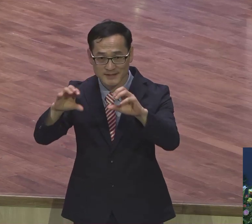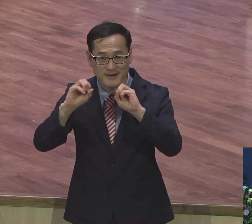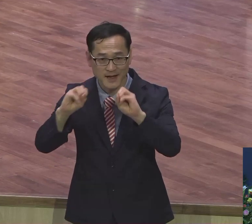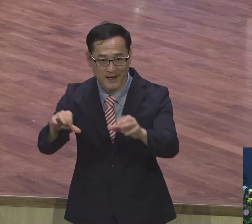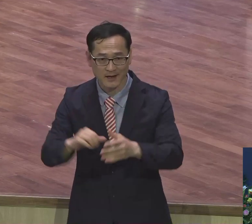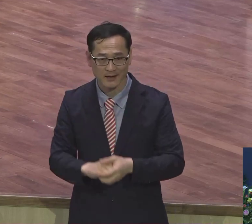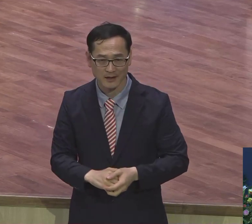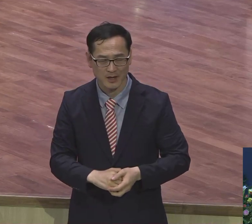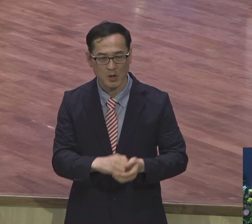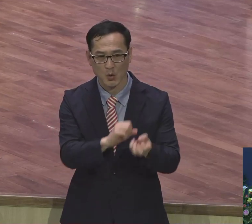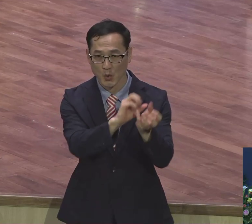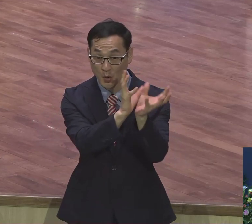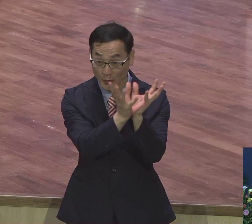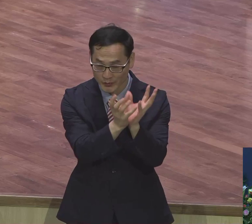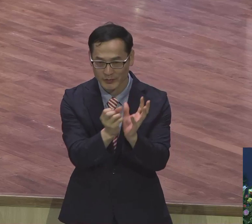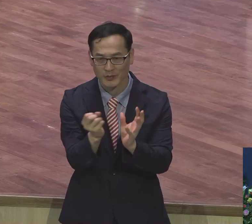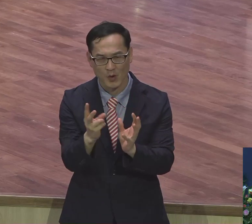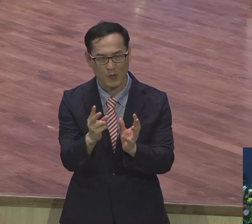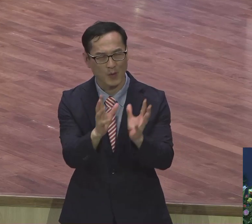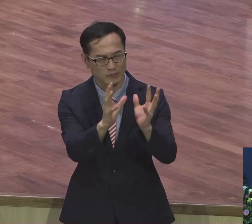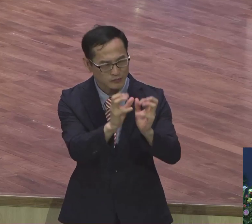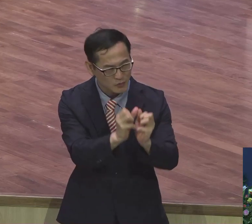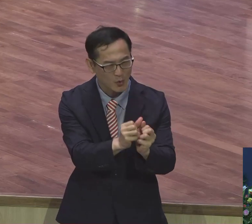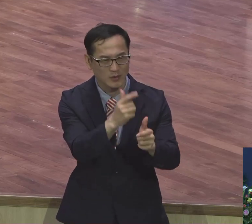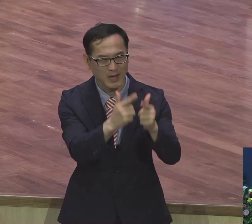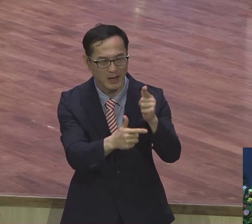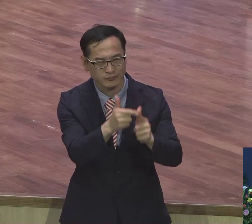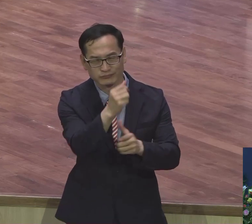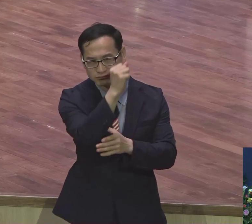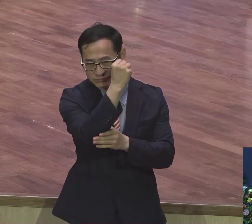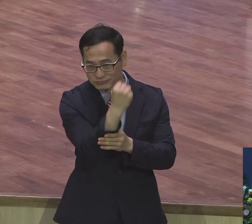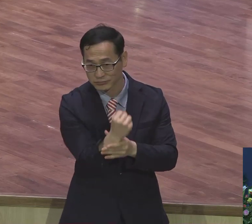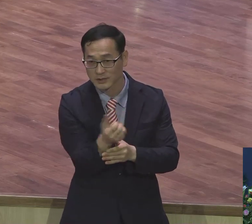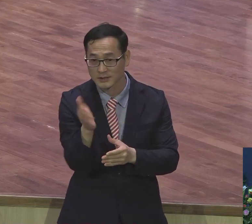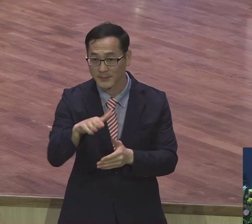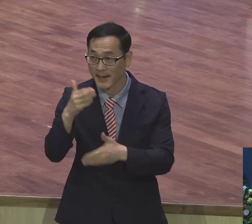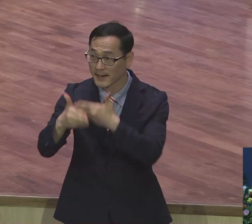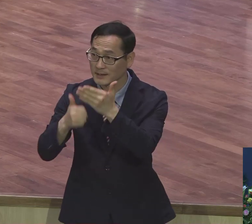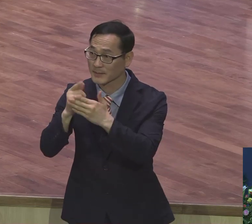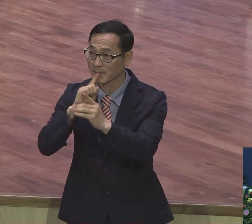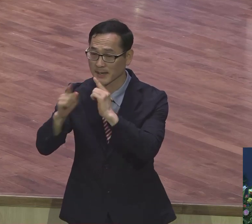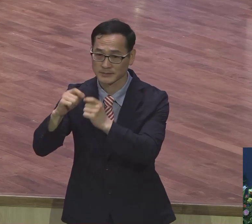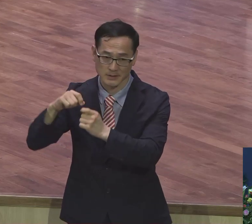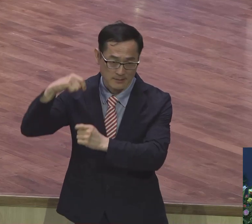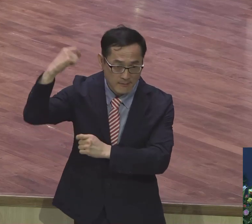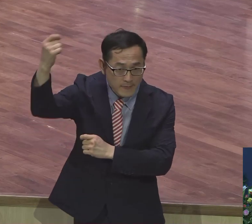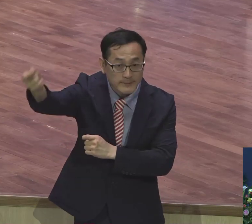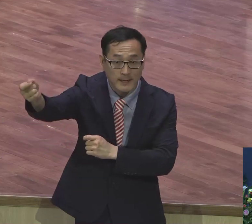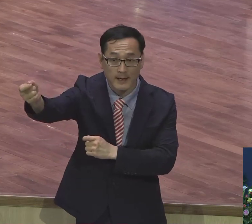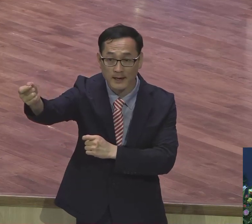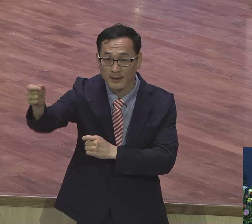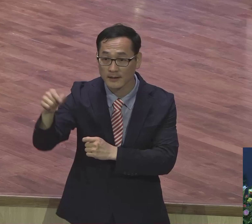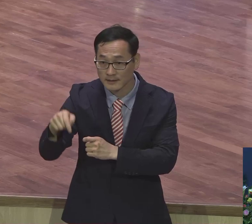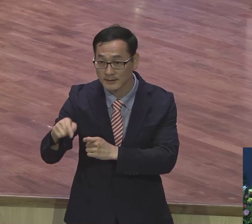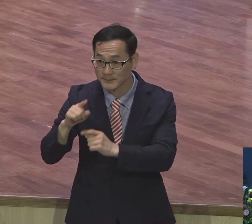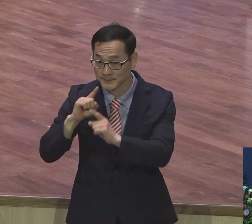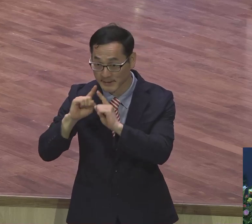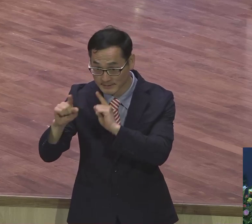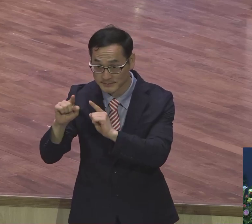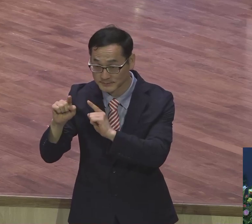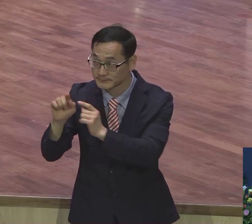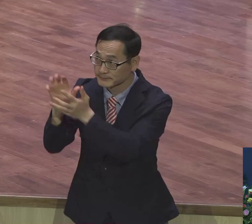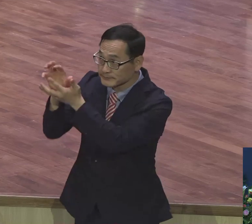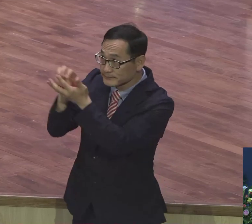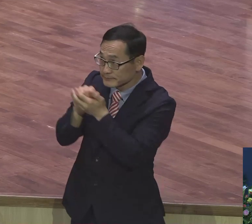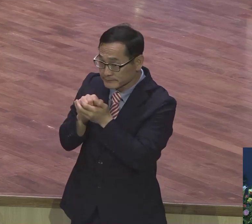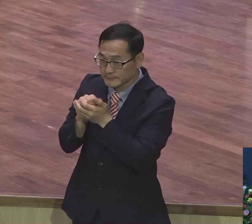꽃은 시들고 다 없어지지만은 하나님의 말씀만 영원히 선다. 이 사실을